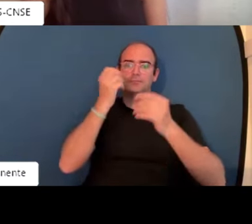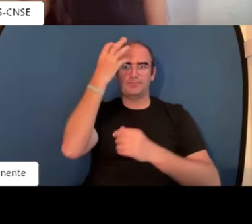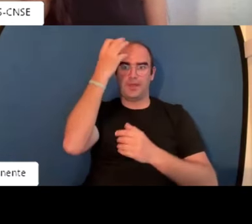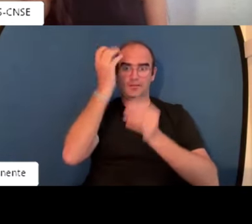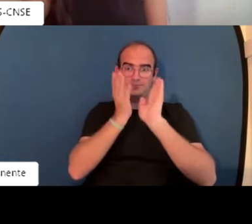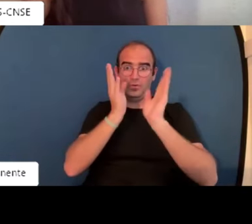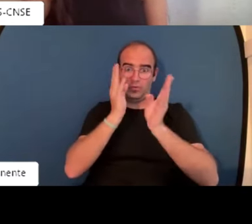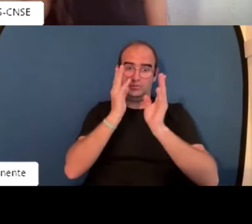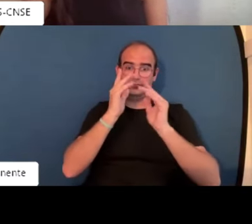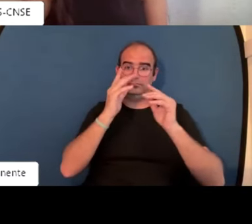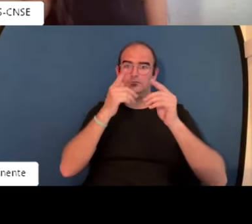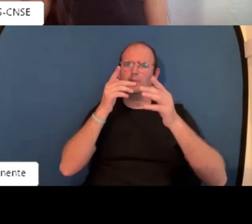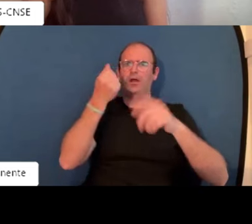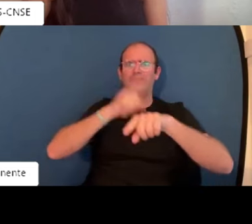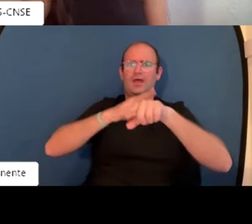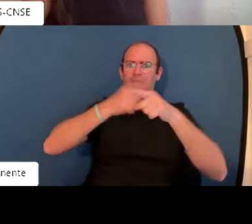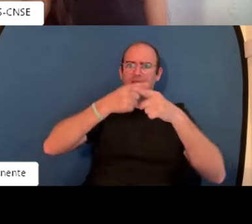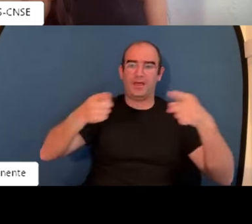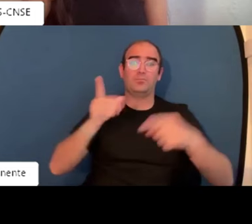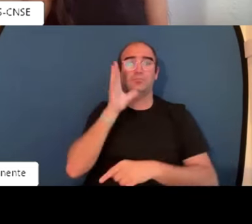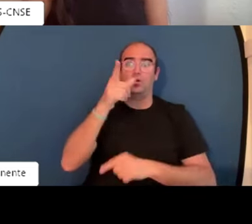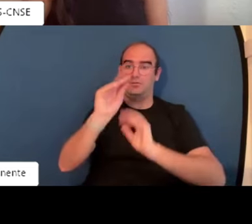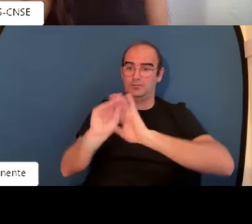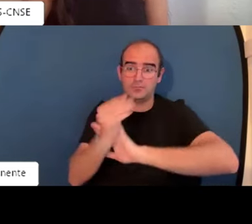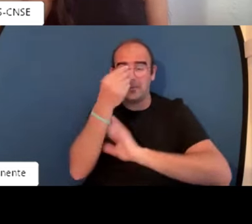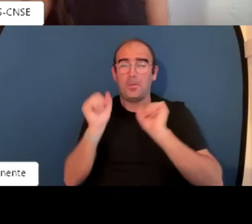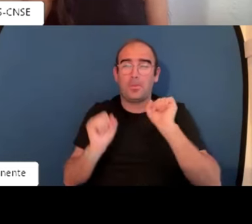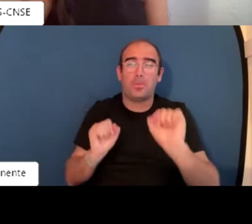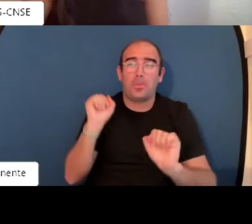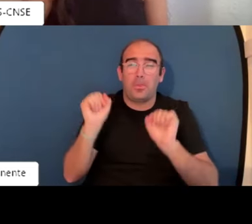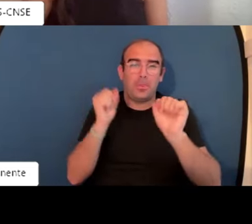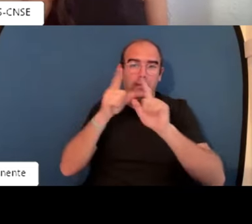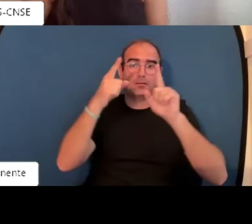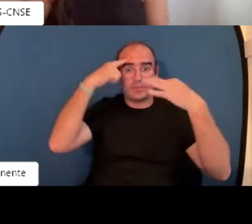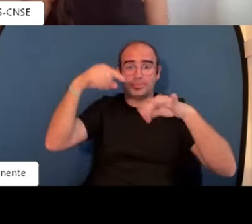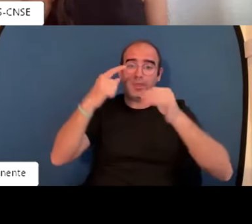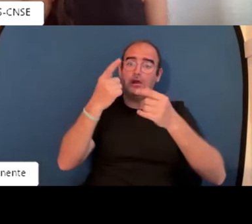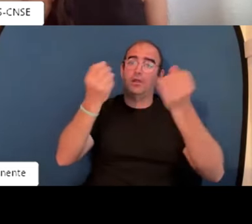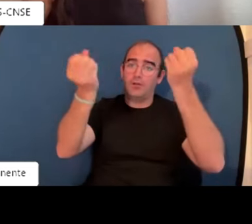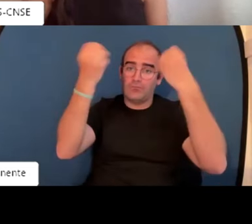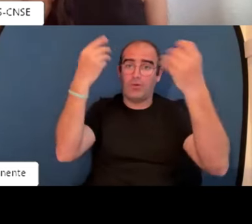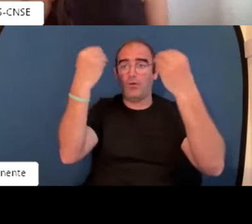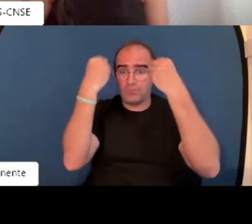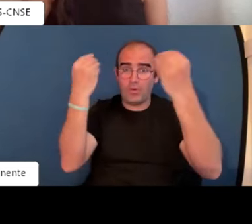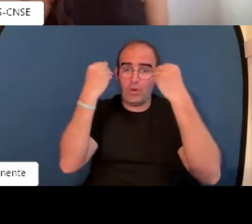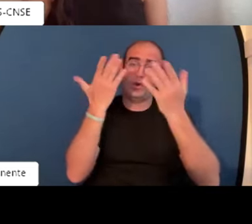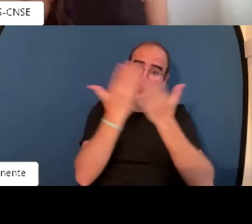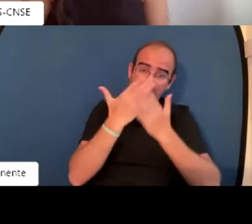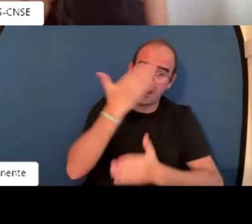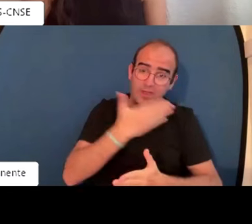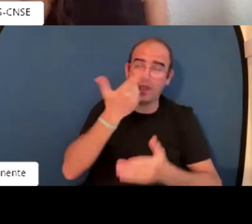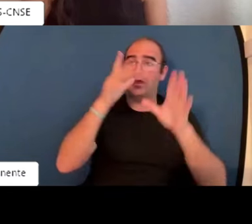Empezamos por la capacidad. ¿Vale? Tenemos ese potencial para aprender desde bebés,